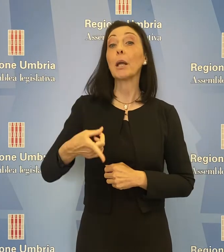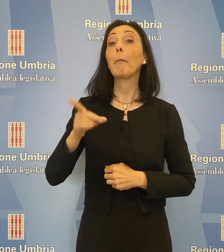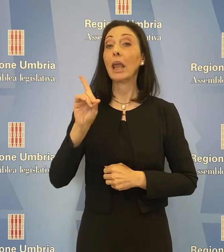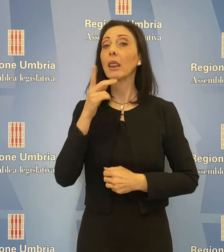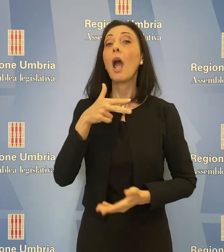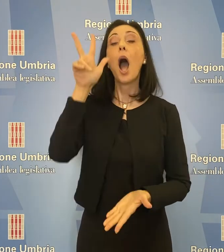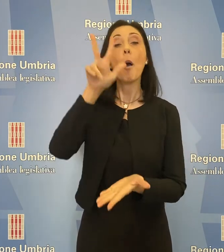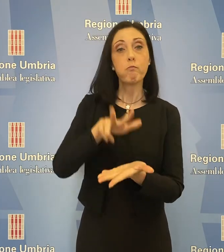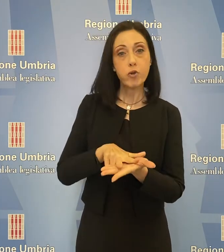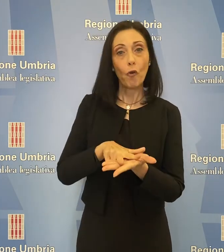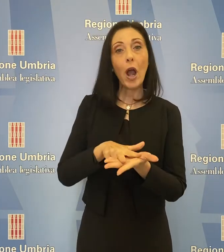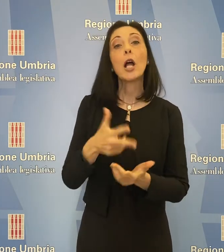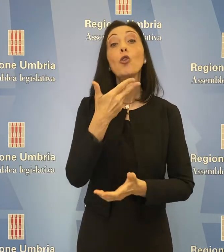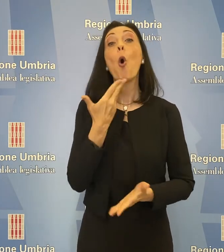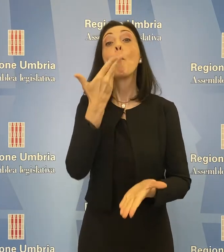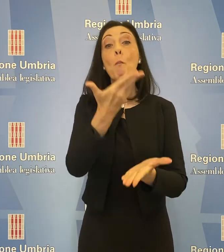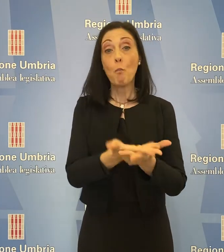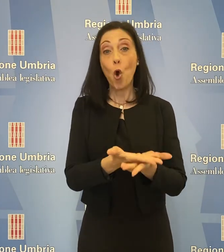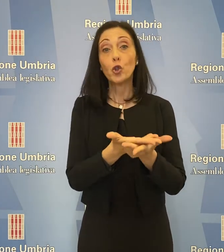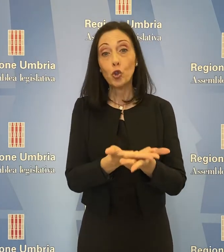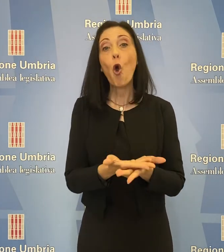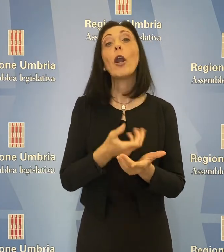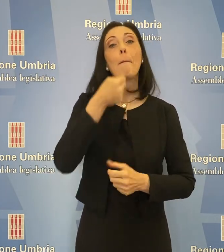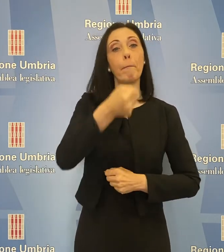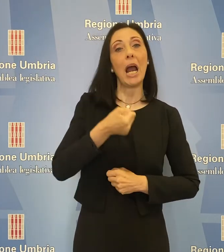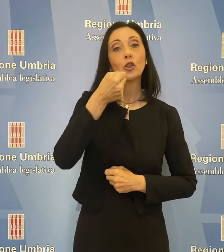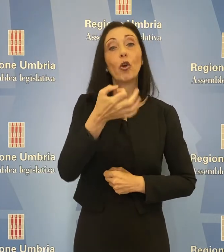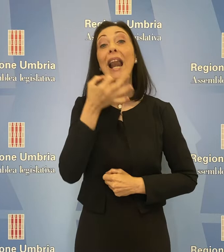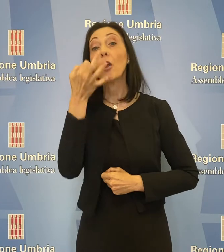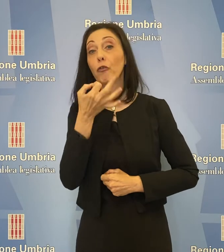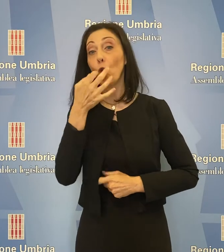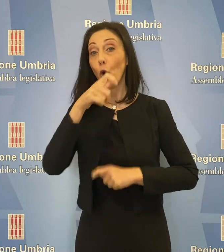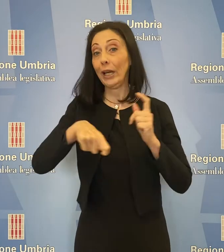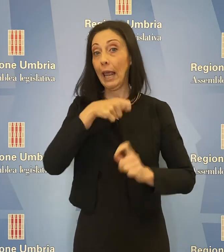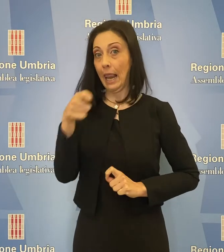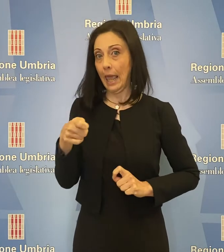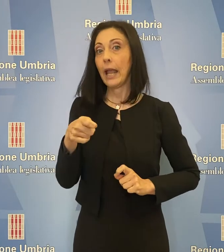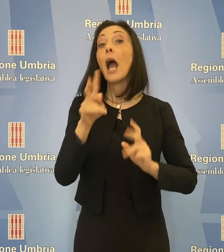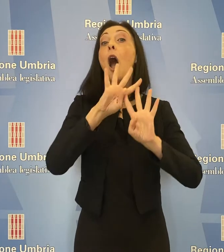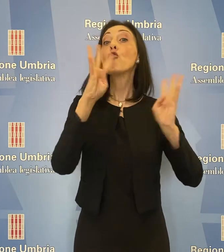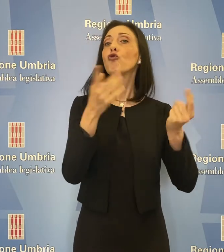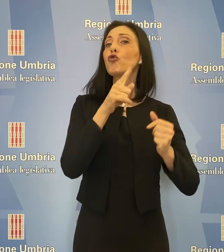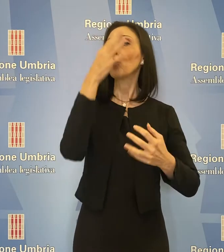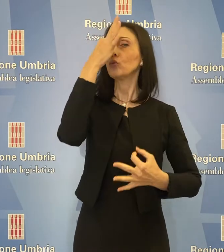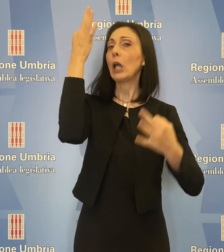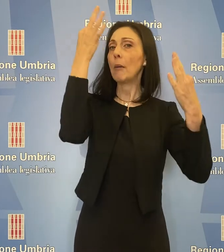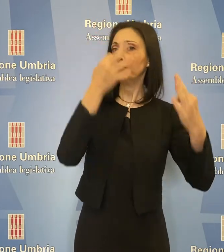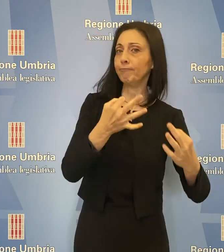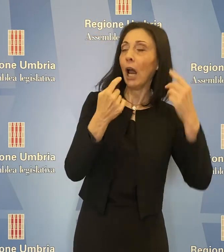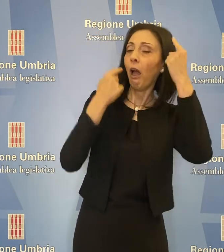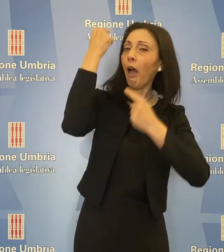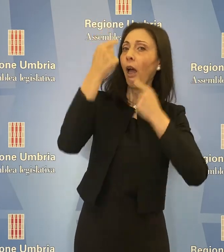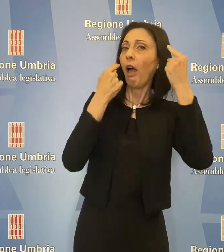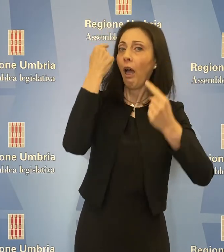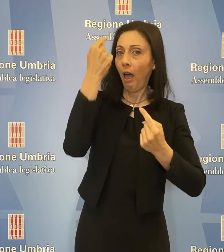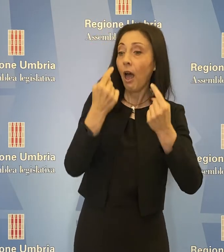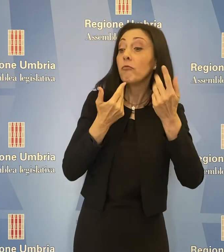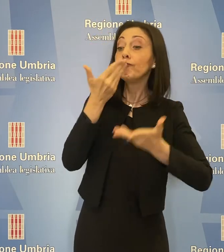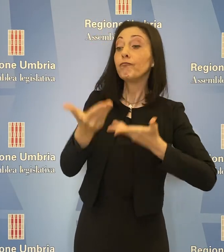la mozione dei consiglieri Pastorelli e Fioroni della Lega che impegna la Giunta ad intraprendere iniziative utili finalizzate ad incoraggiare